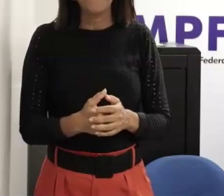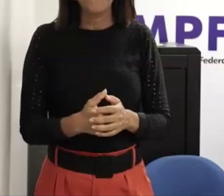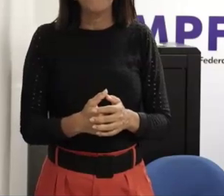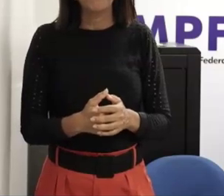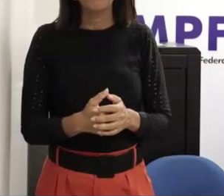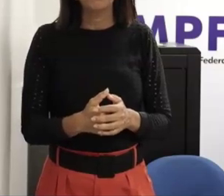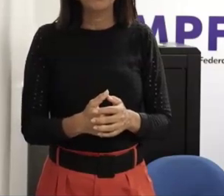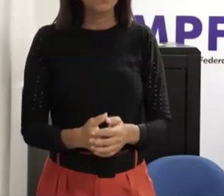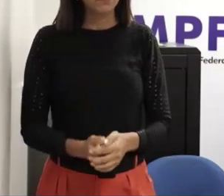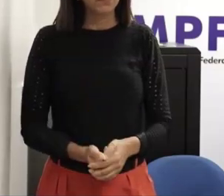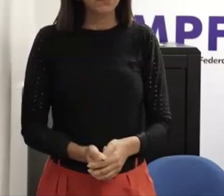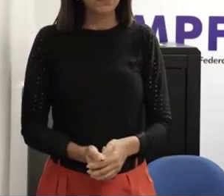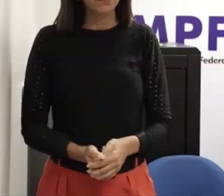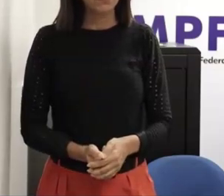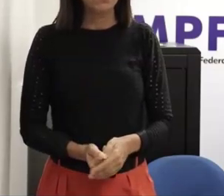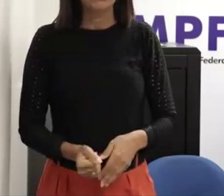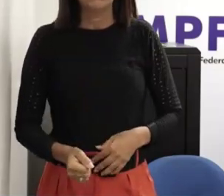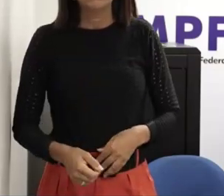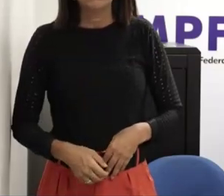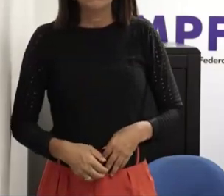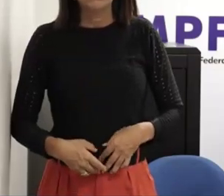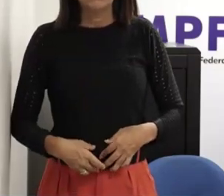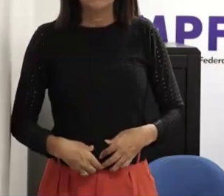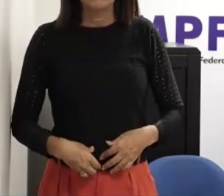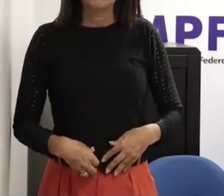porque dependeria por exemplo capacitação